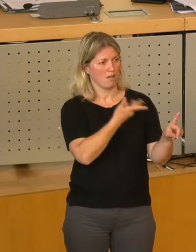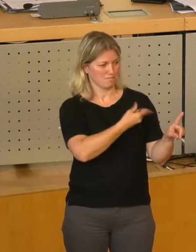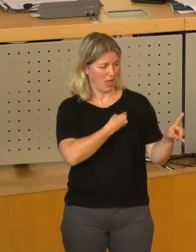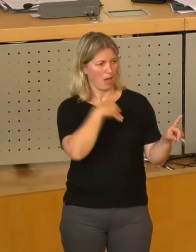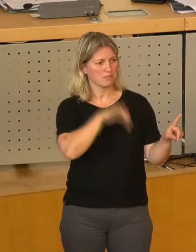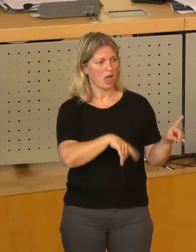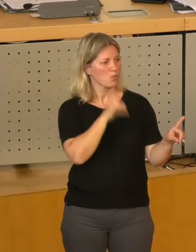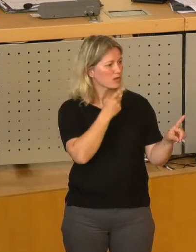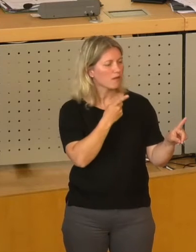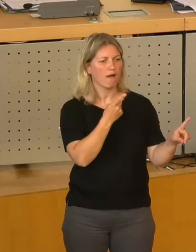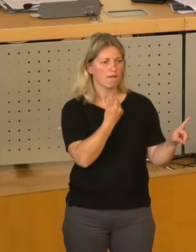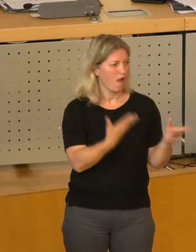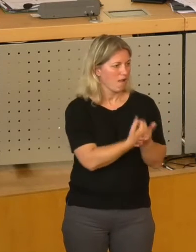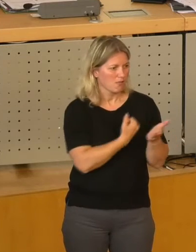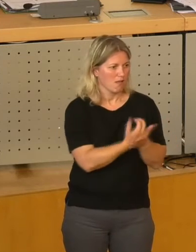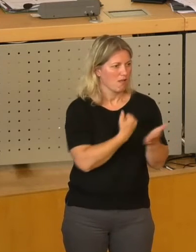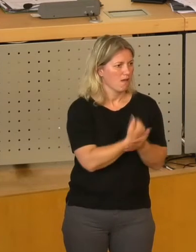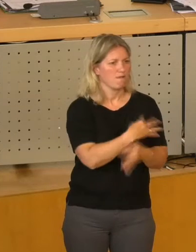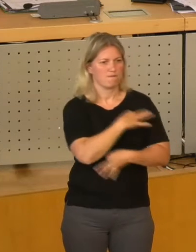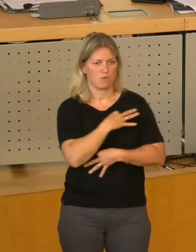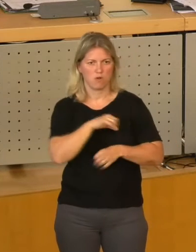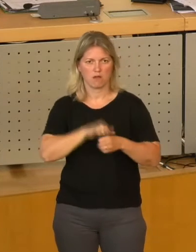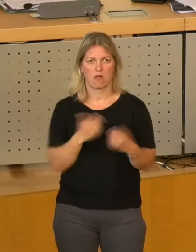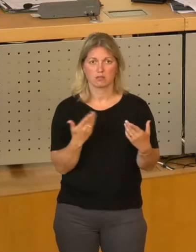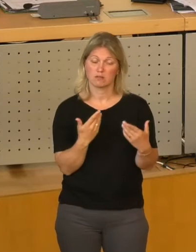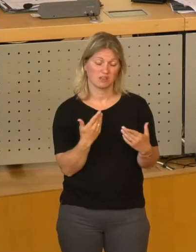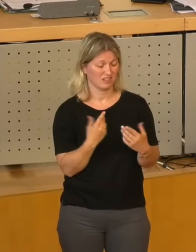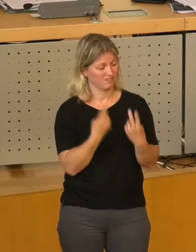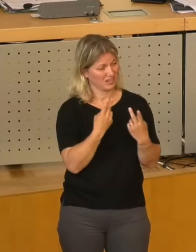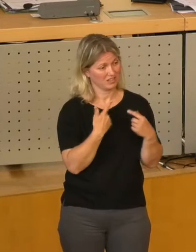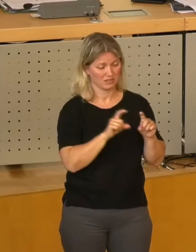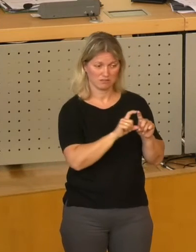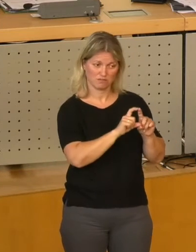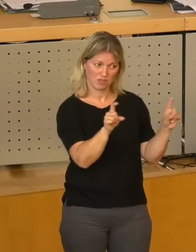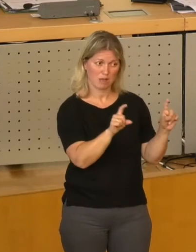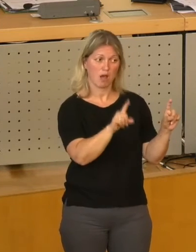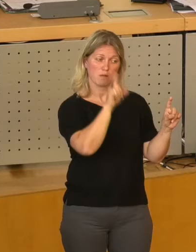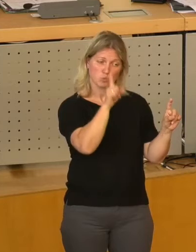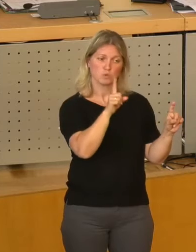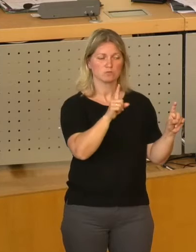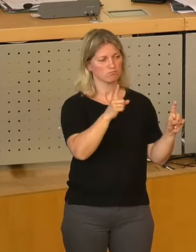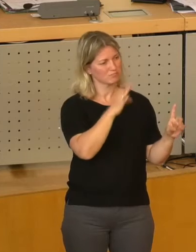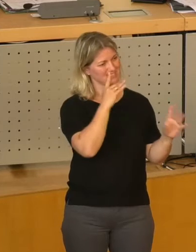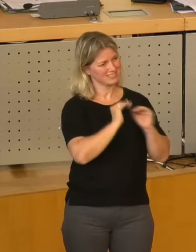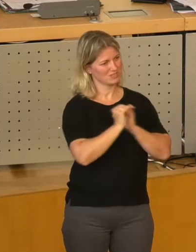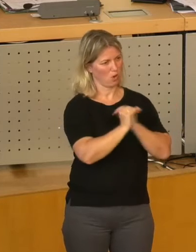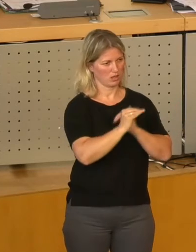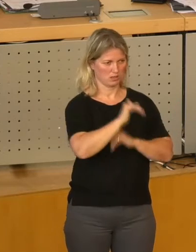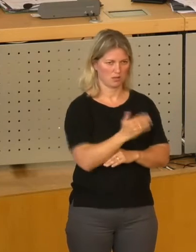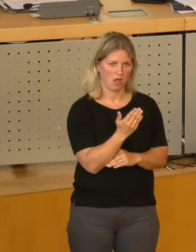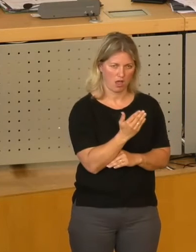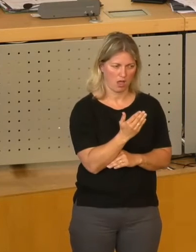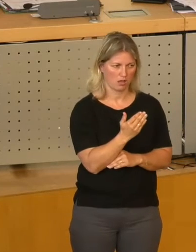ein Unternehmen, was wirtschaftlich solide dastehen muss, auch in den nächsten Jahren. Und wenn ich so die Wunschzettel